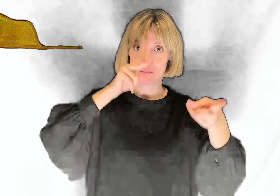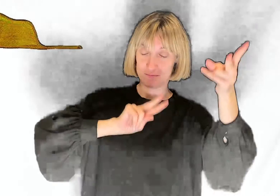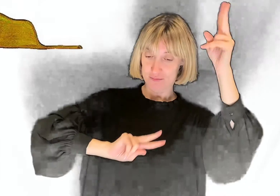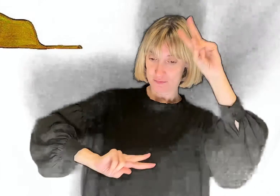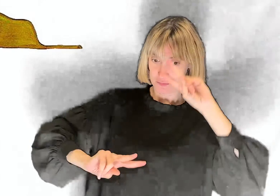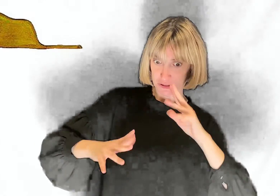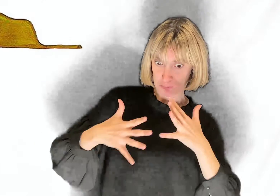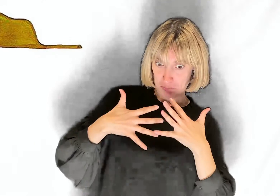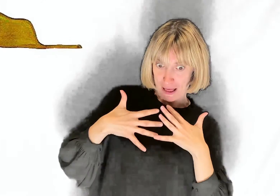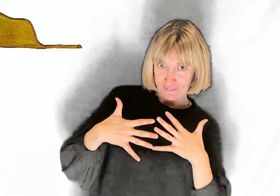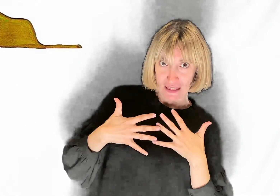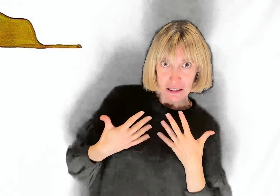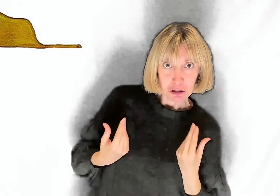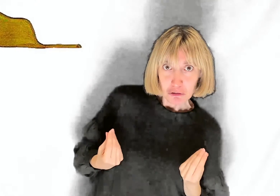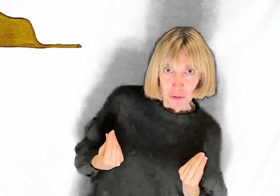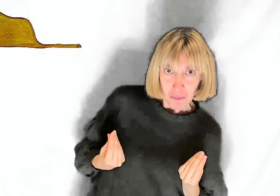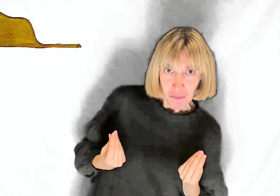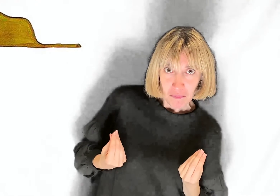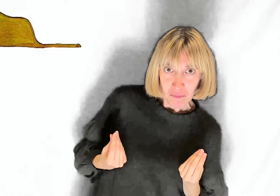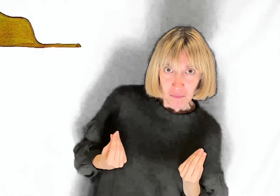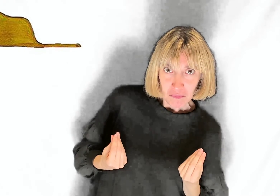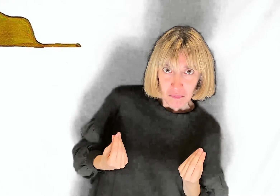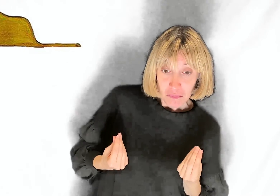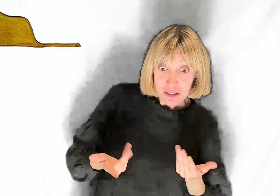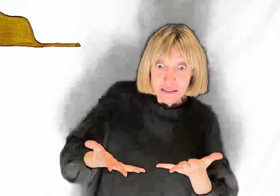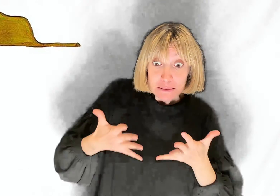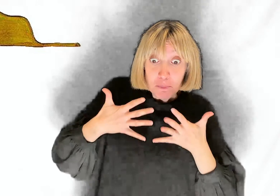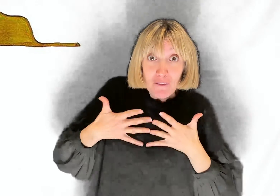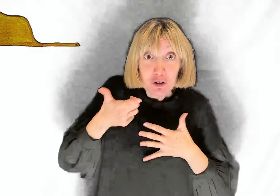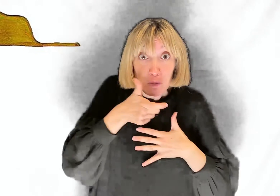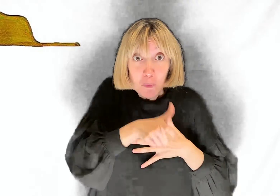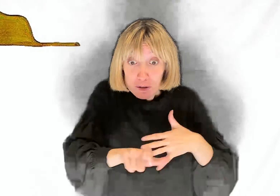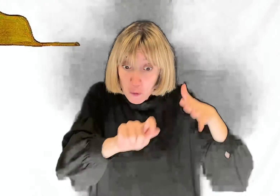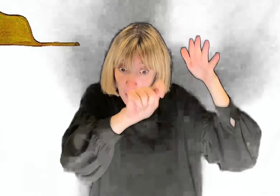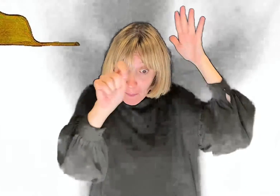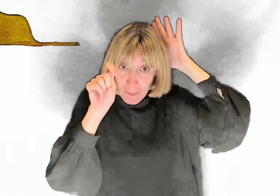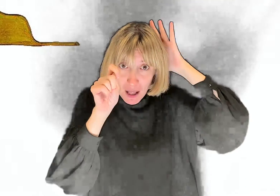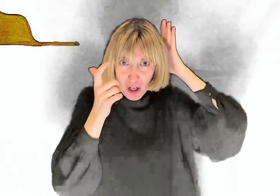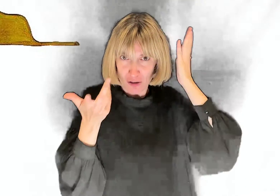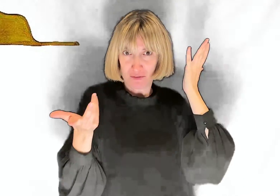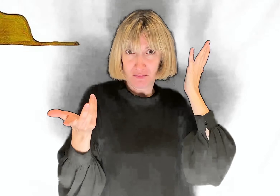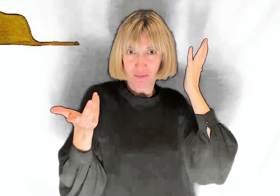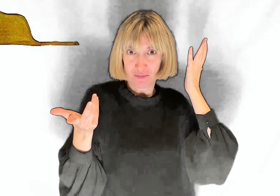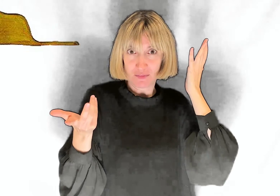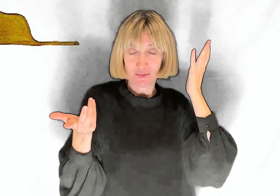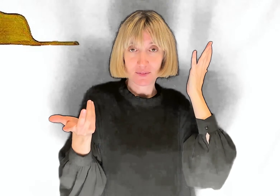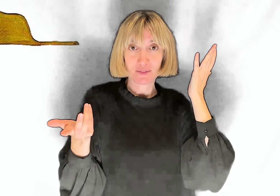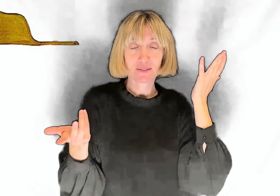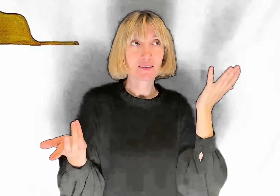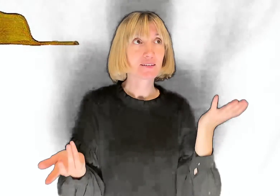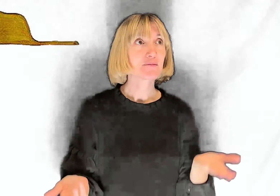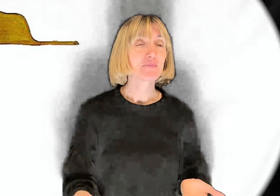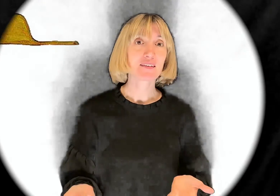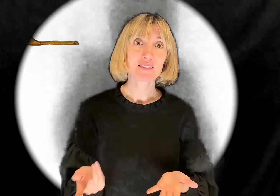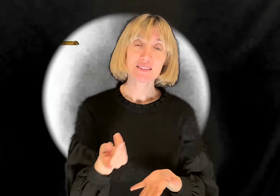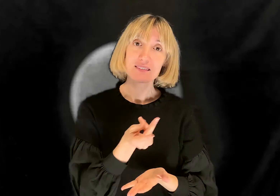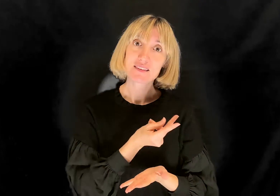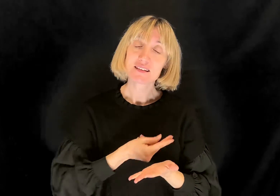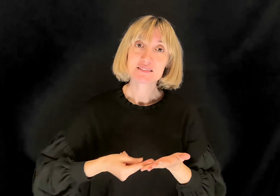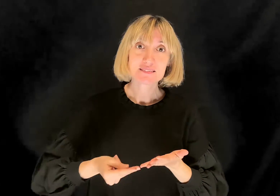Spaventare? Perché mai uno dovrebbe essere spaventato da un cappello? Il mio disegno non era il disegno